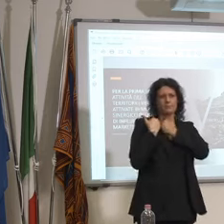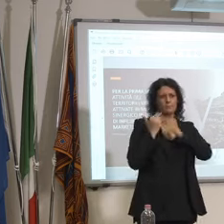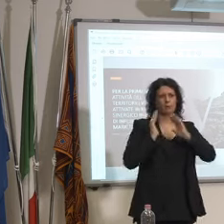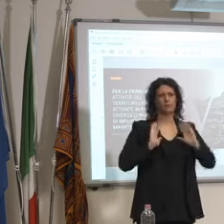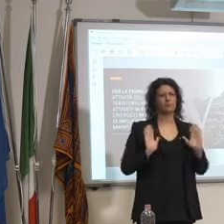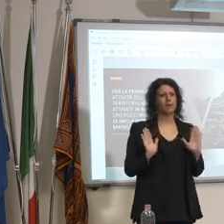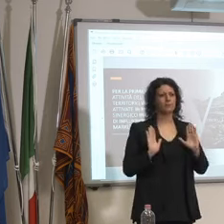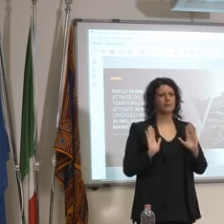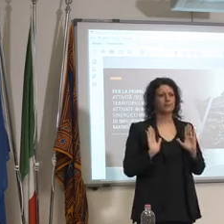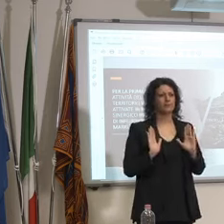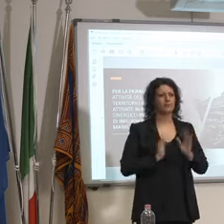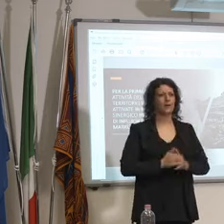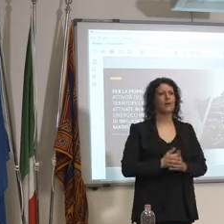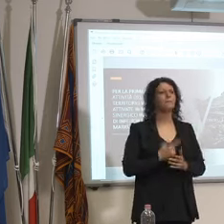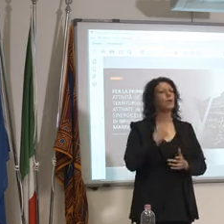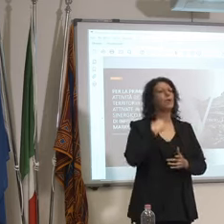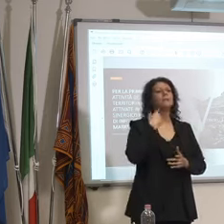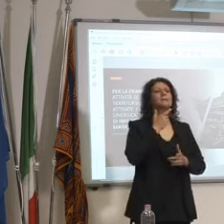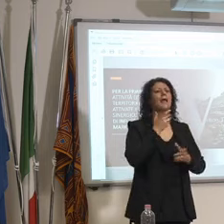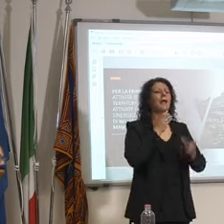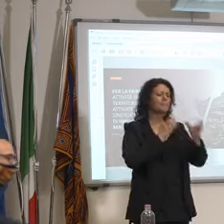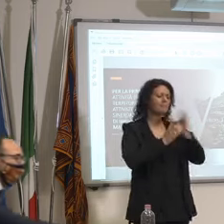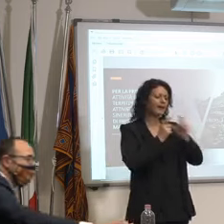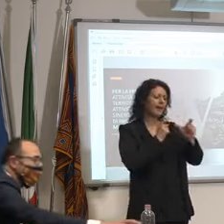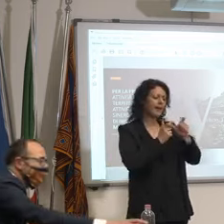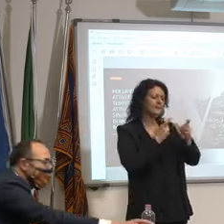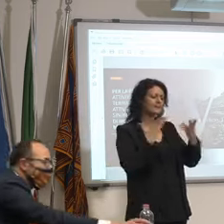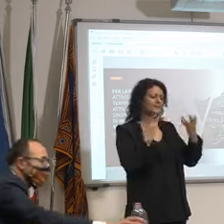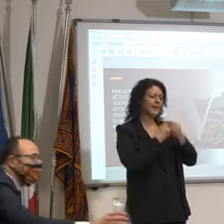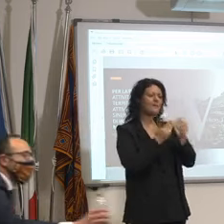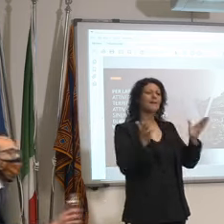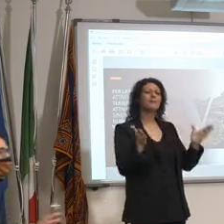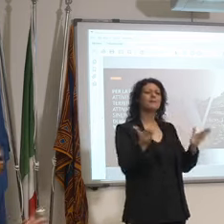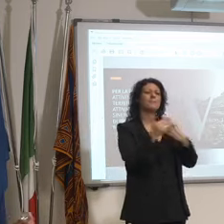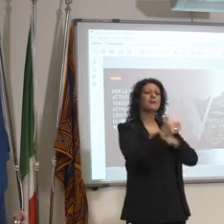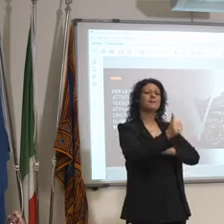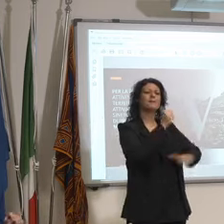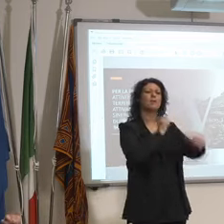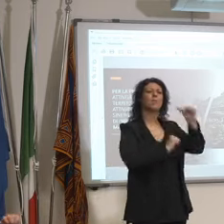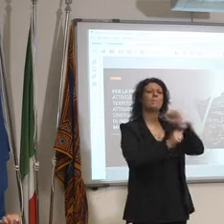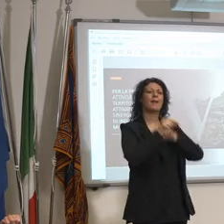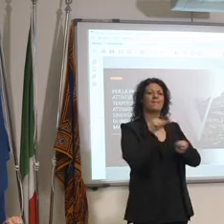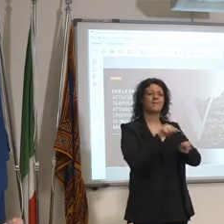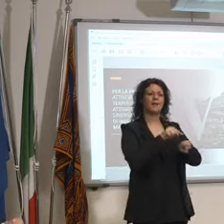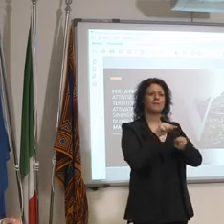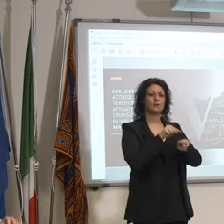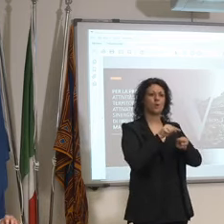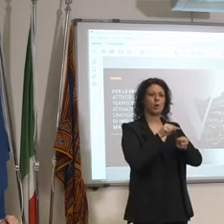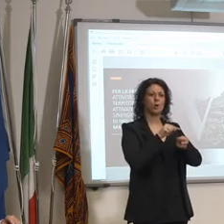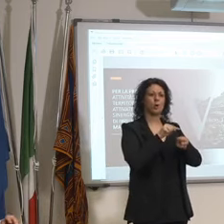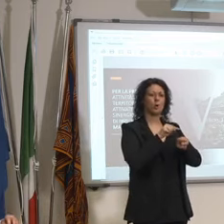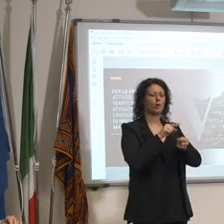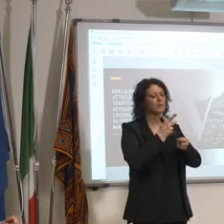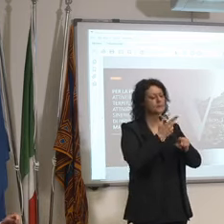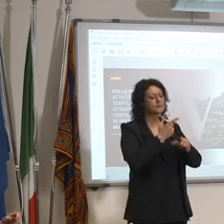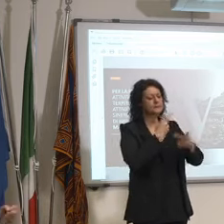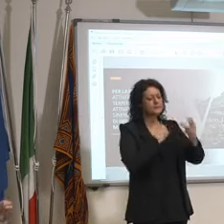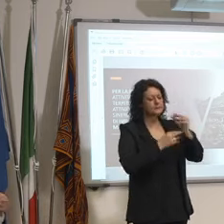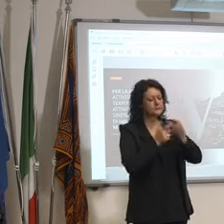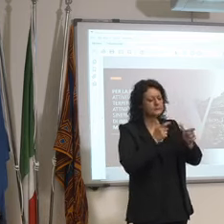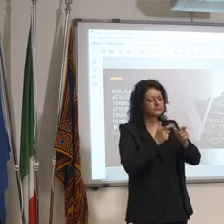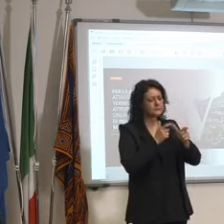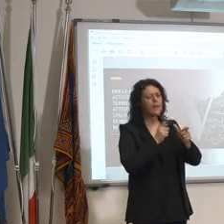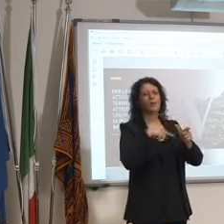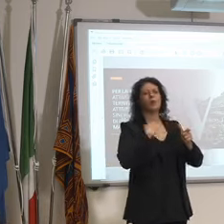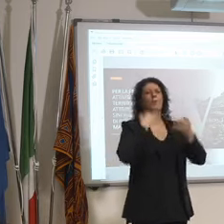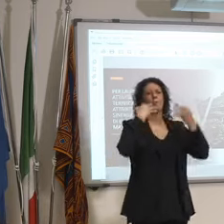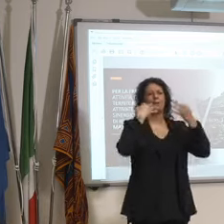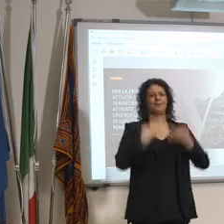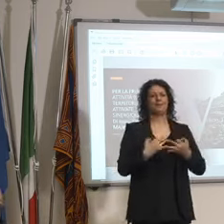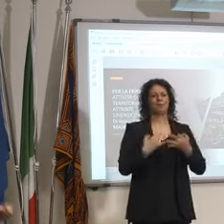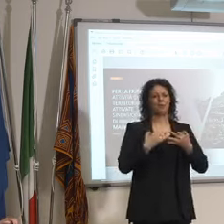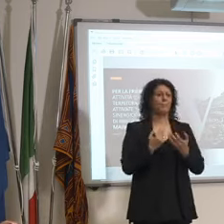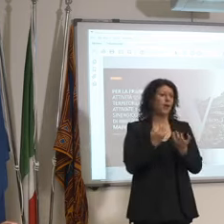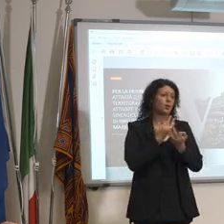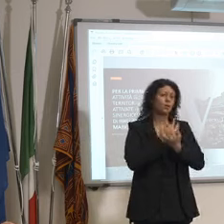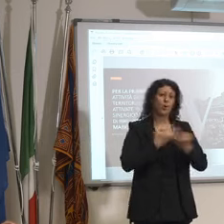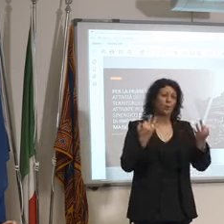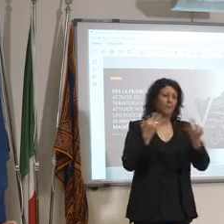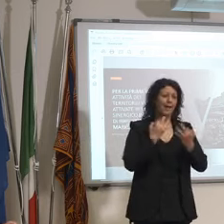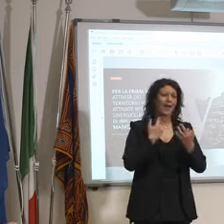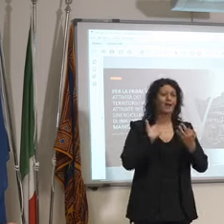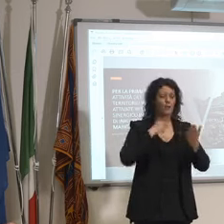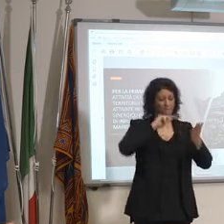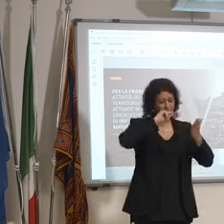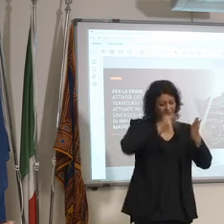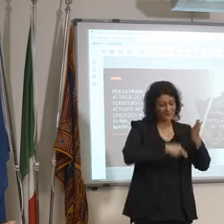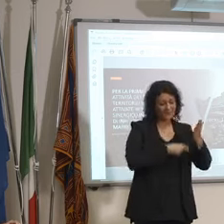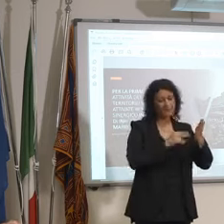nostro dipartimento di prevenzione dopodiché decidiamo però insomma la responsabilità c'è sempre nel momento in cui decidi o firmi qualcosa